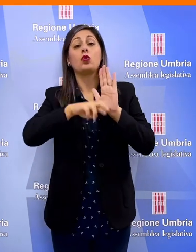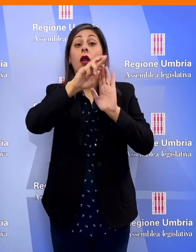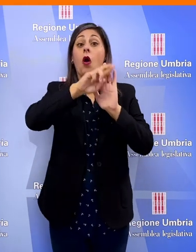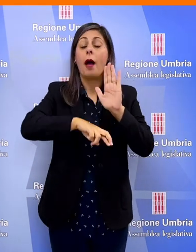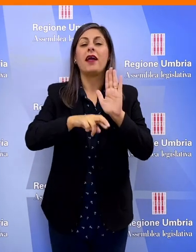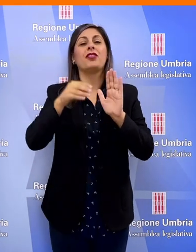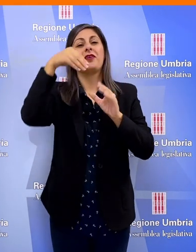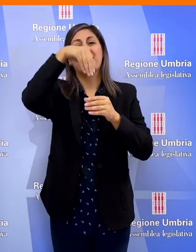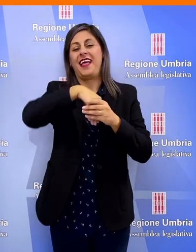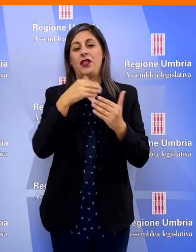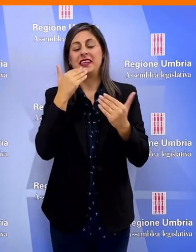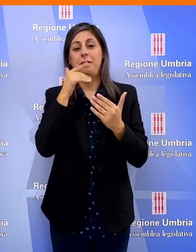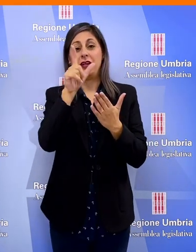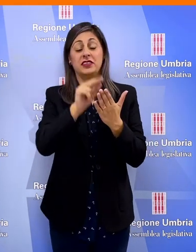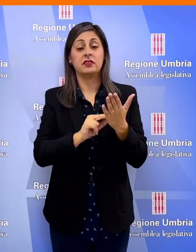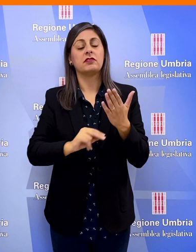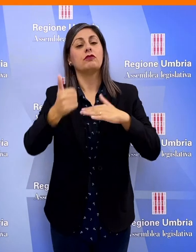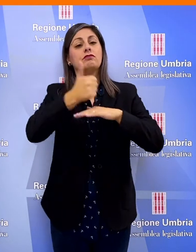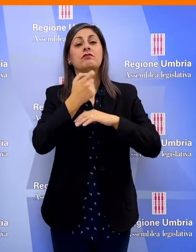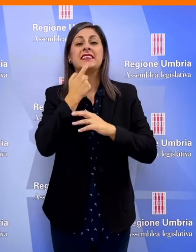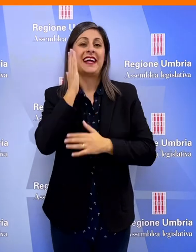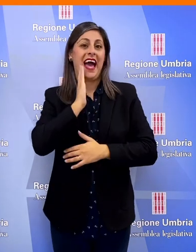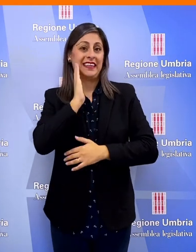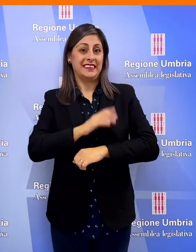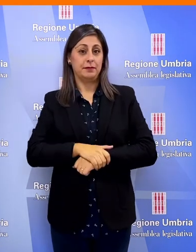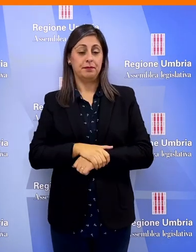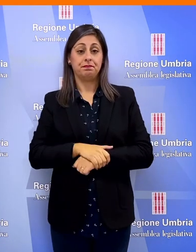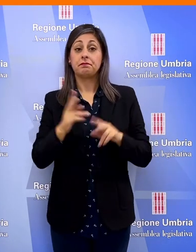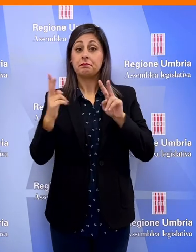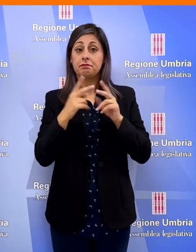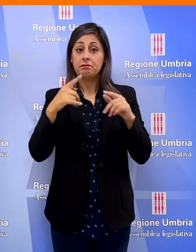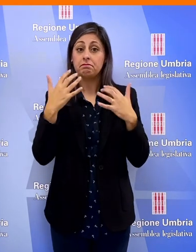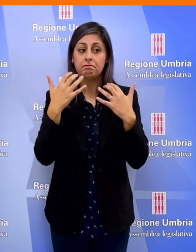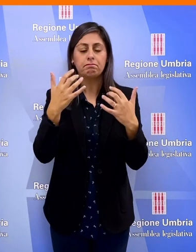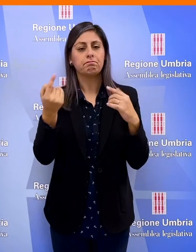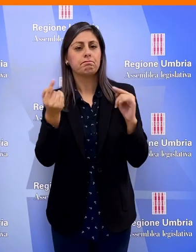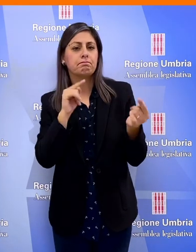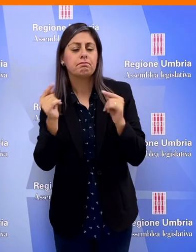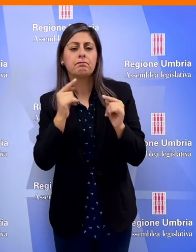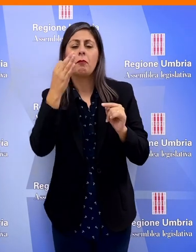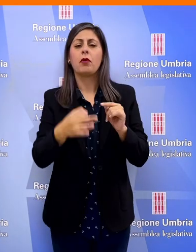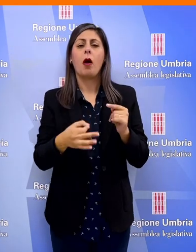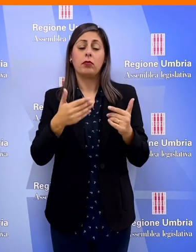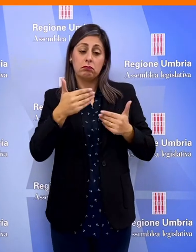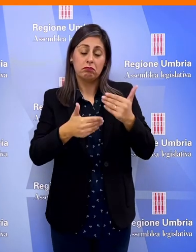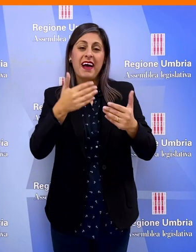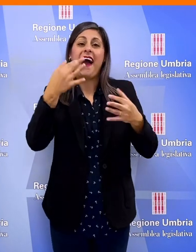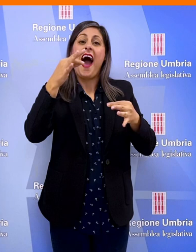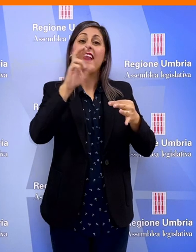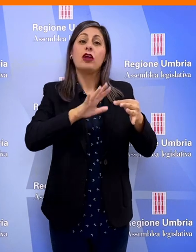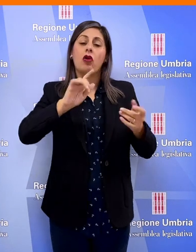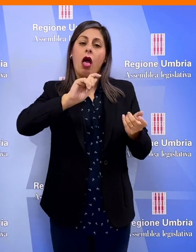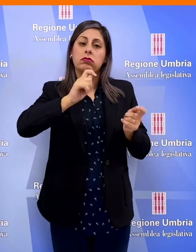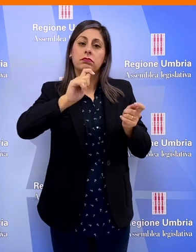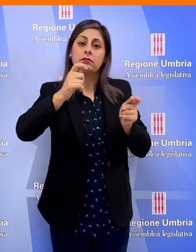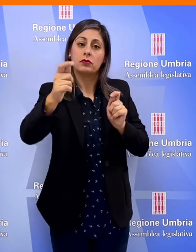regolamentari dell'assemblea legislativa presieduta da Daniele Carissimi Durante l'incontro sono state illustrate le tappe della revisione della carta